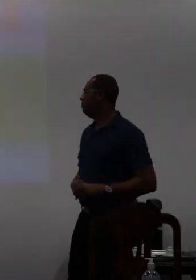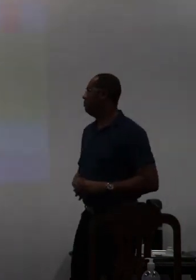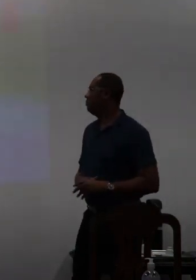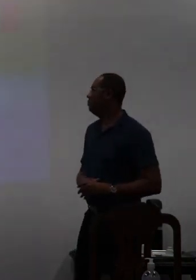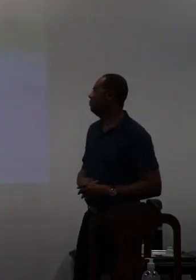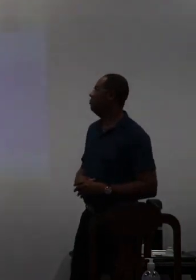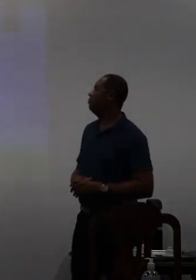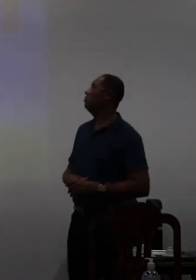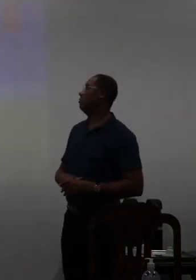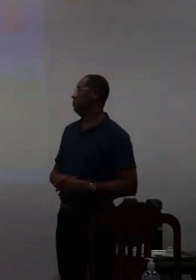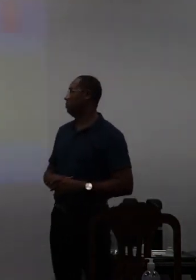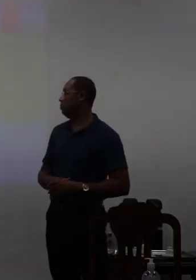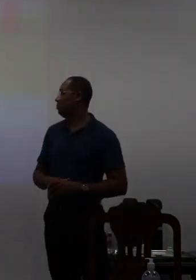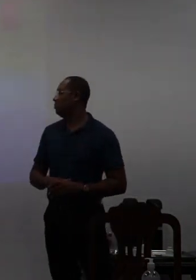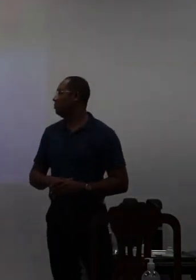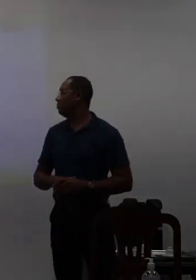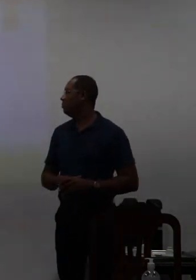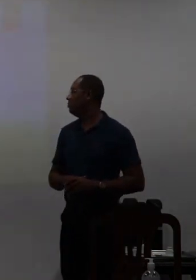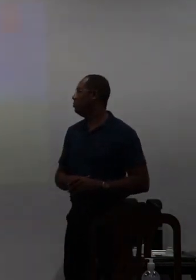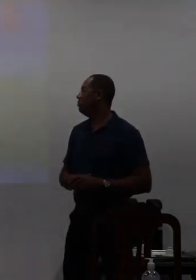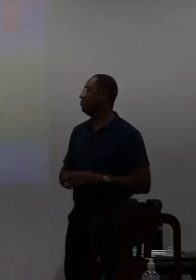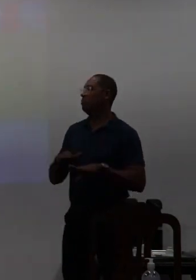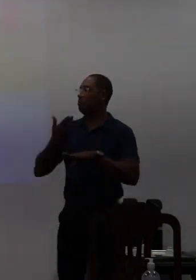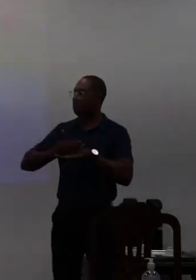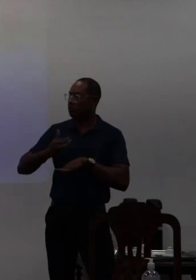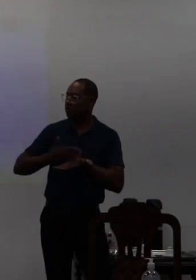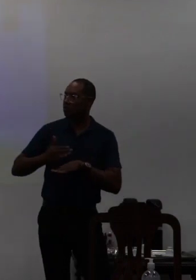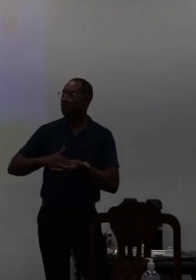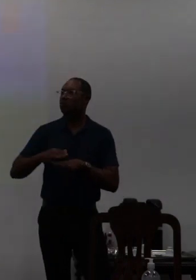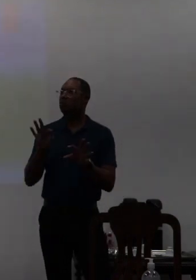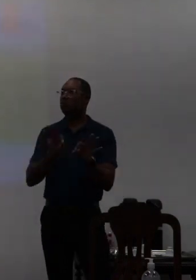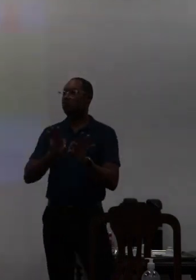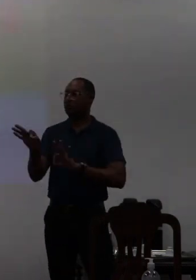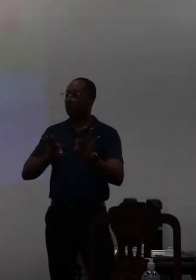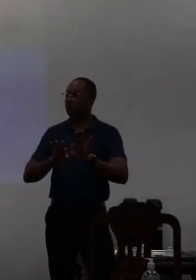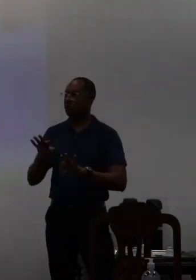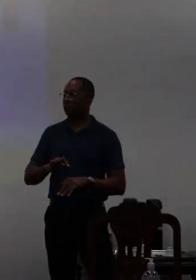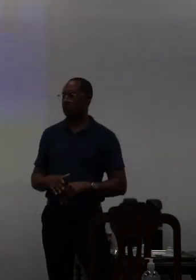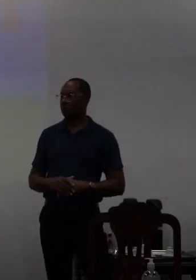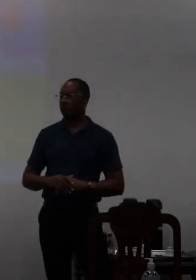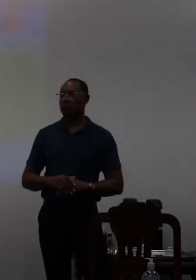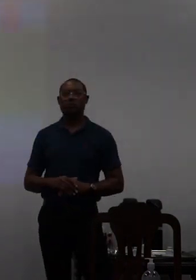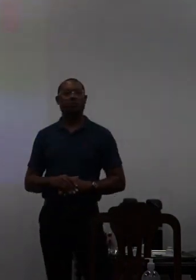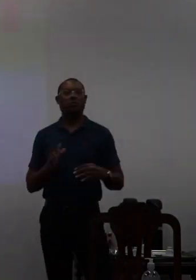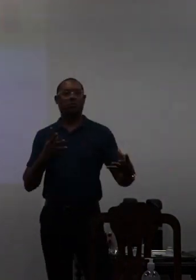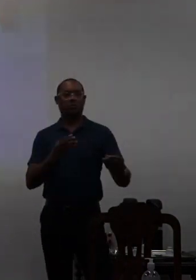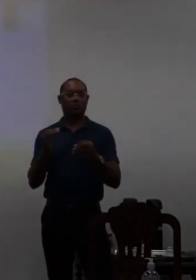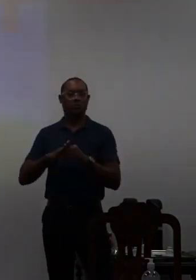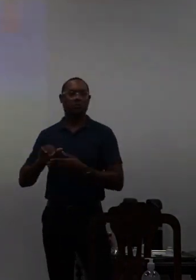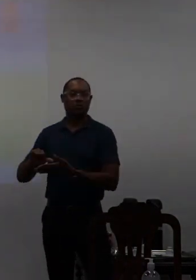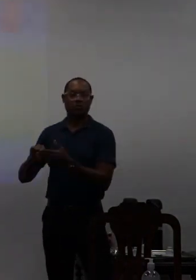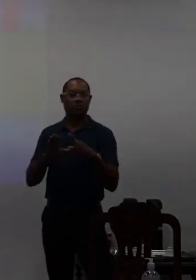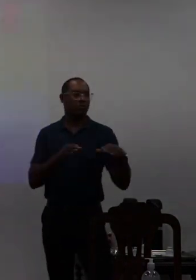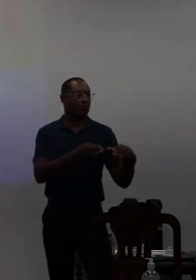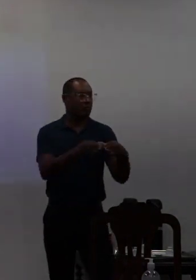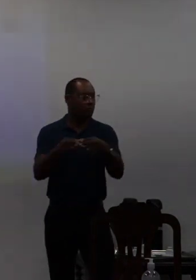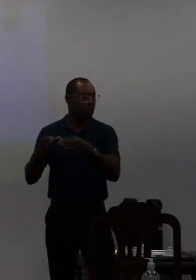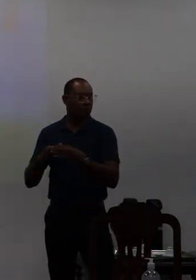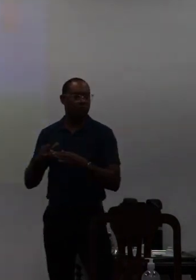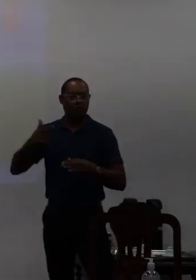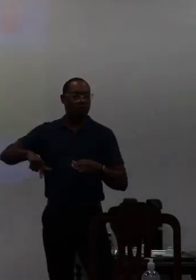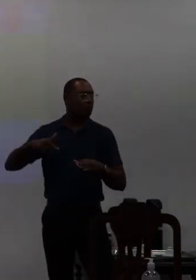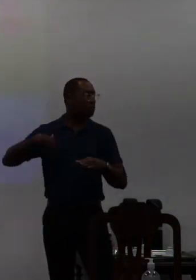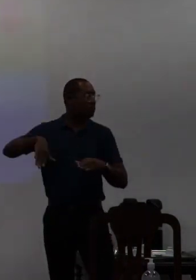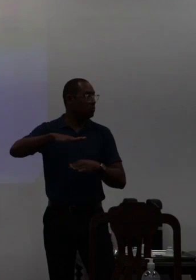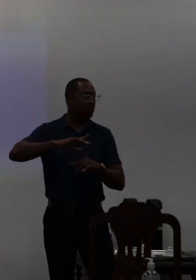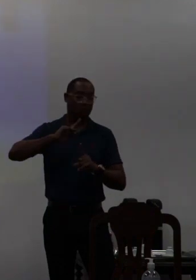feito isso fizemos esse treinamento esse treinamento foi feito a maioria dos setores fez esse treinamento aqui